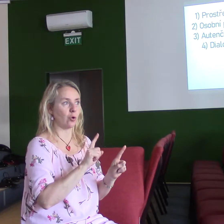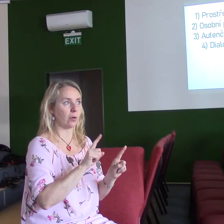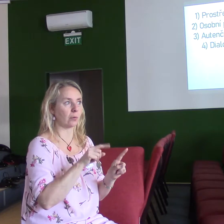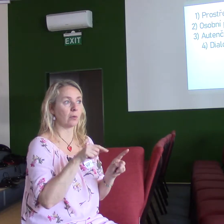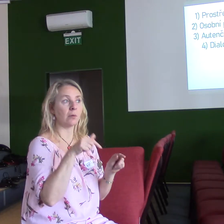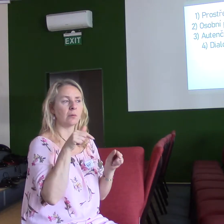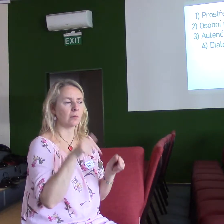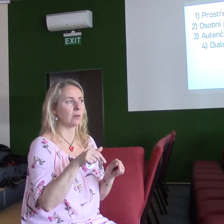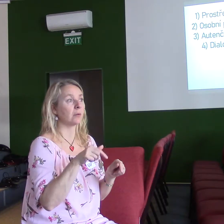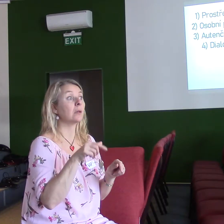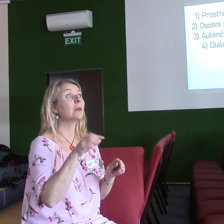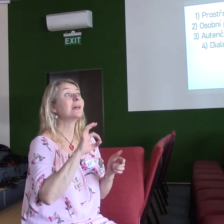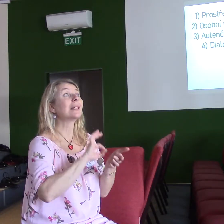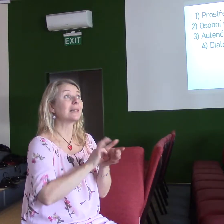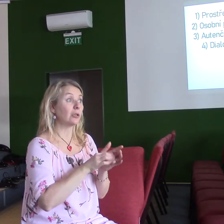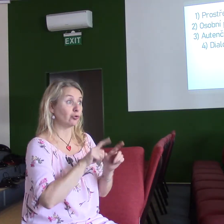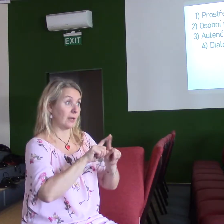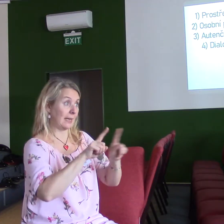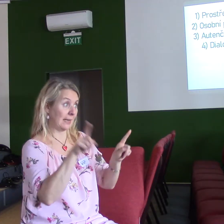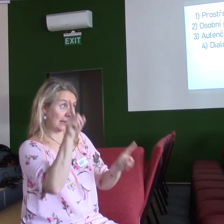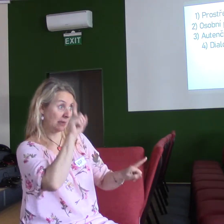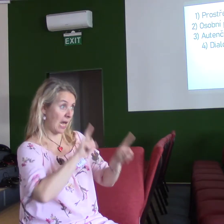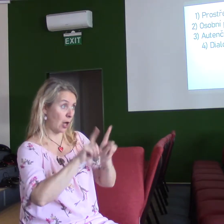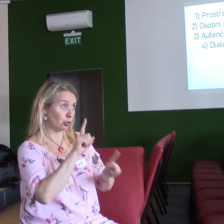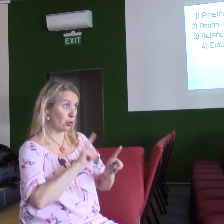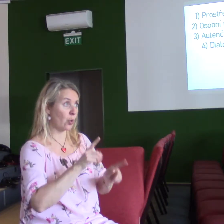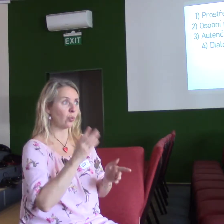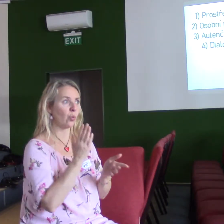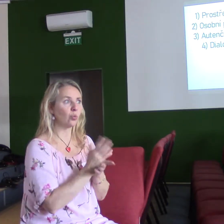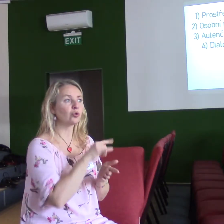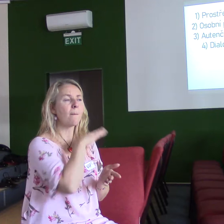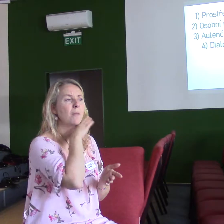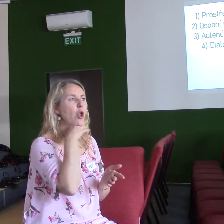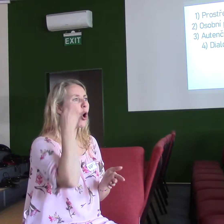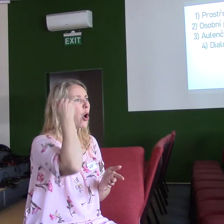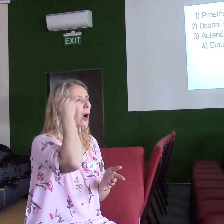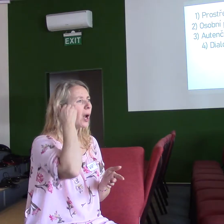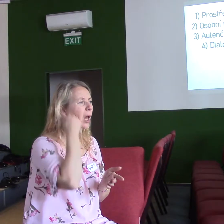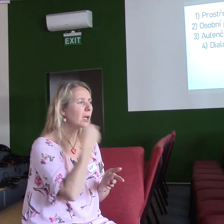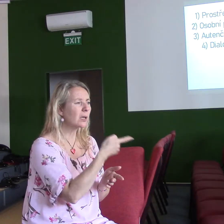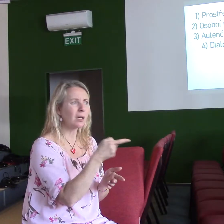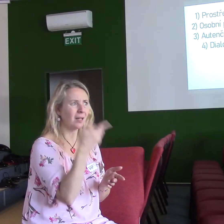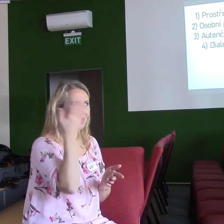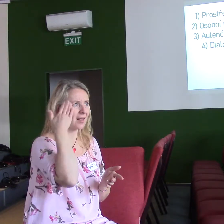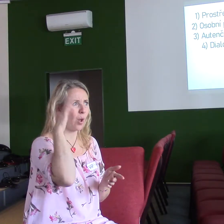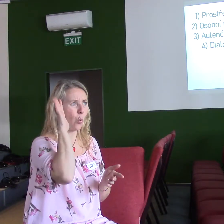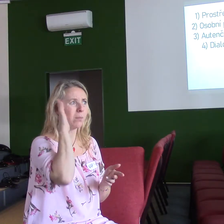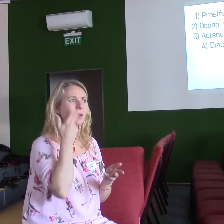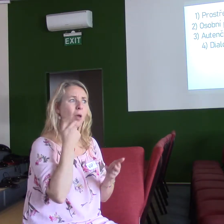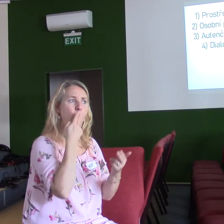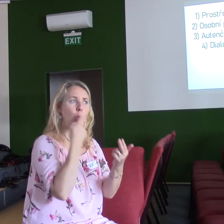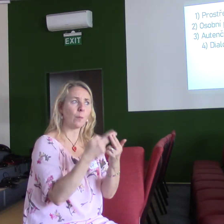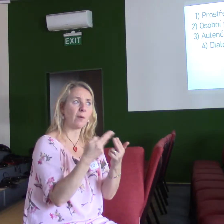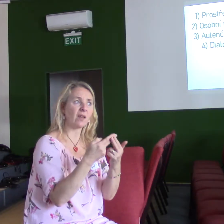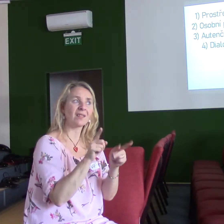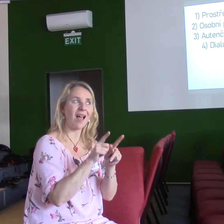rozhodnutí, což není špatně. Ale je to náročné v tom, že spousta lidí nemá zázemí pro takové rozhodnutí. Mají se rozhodnut pro